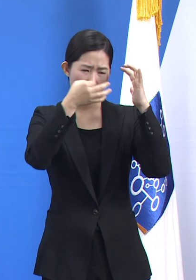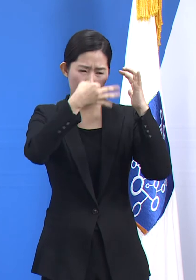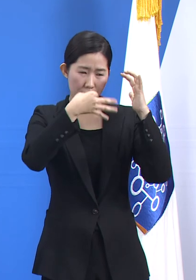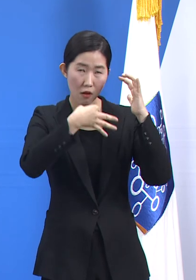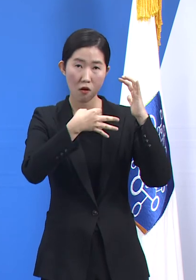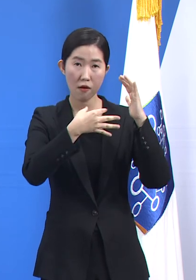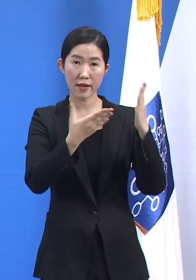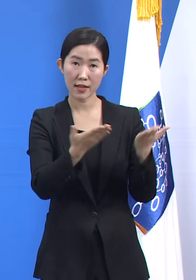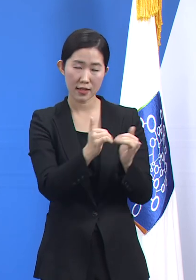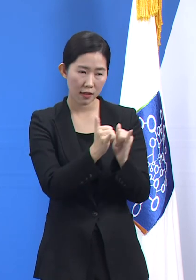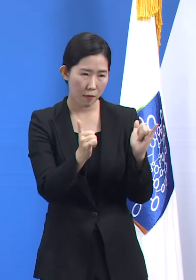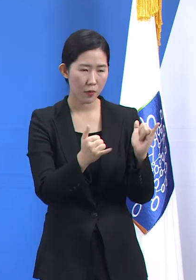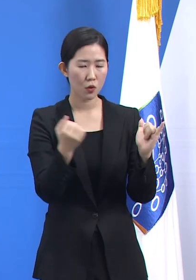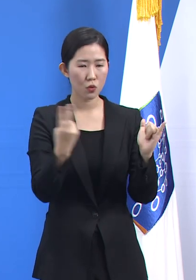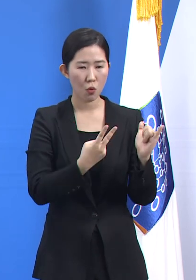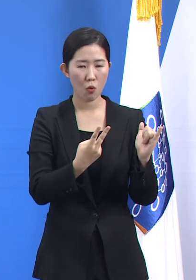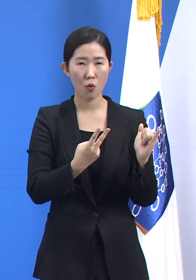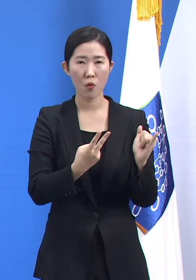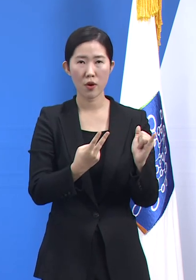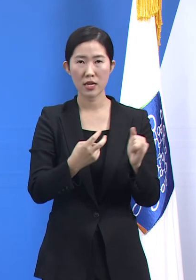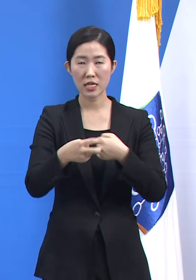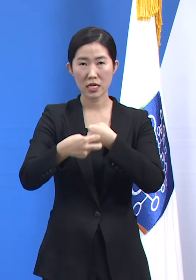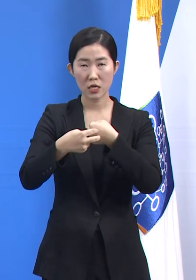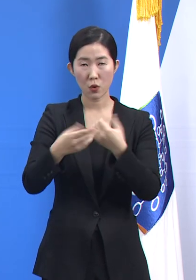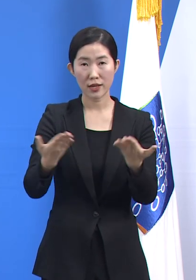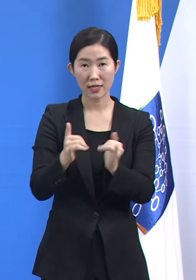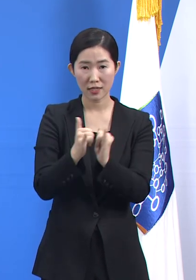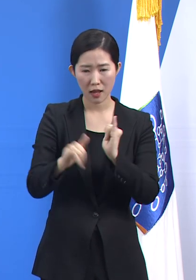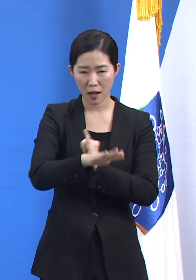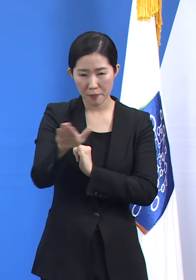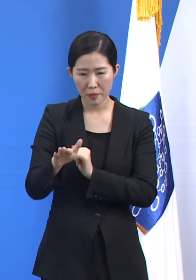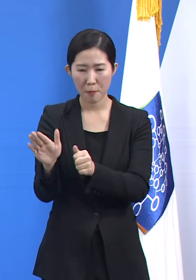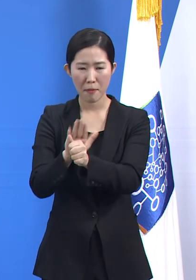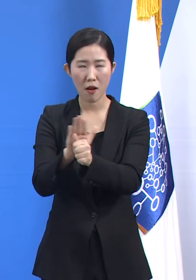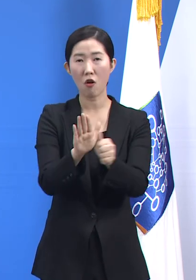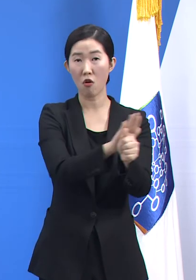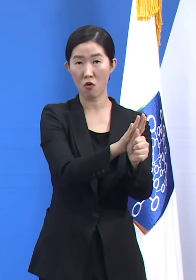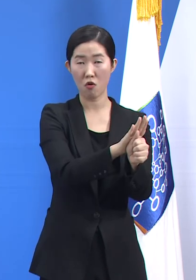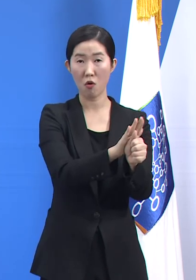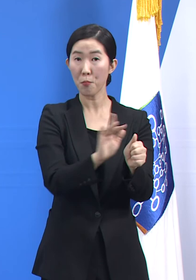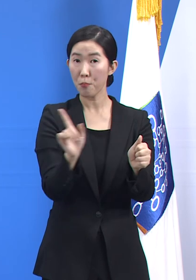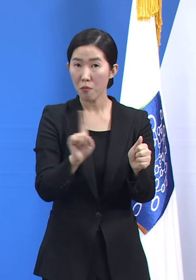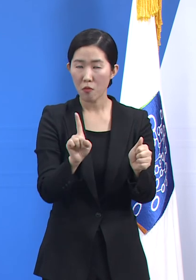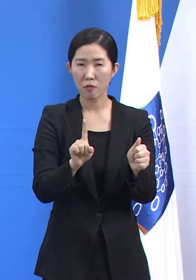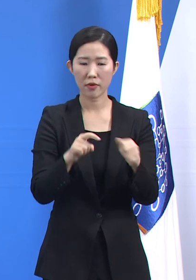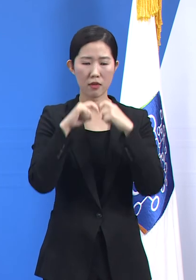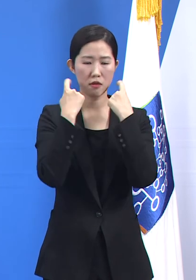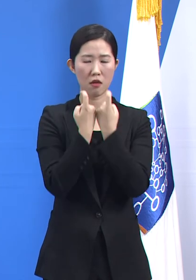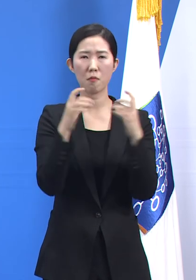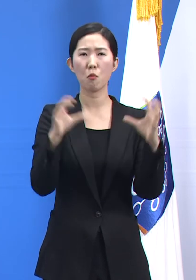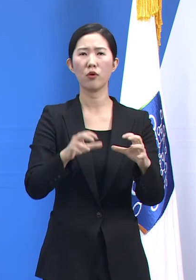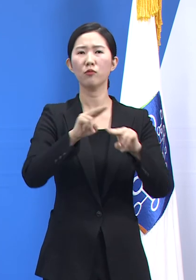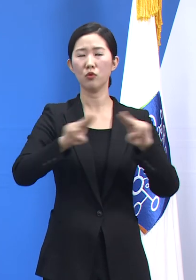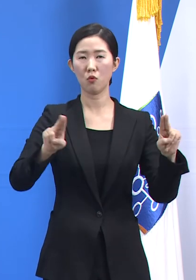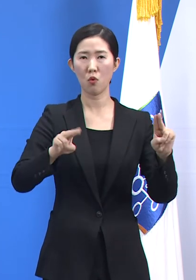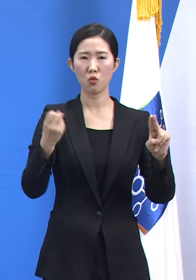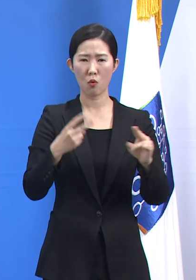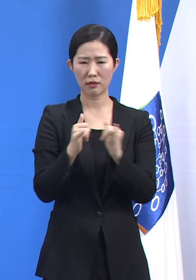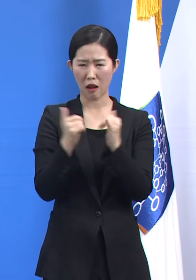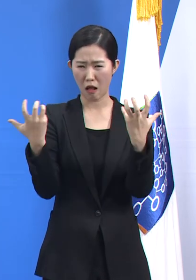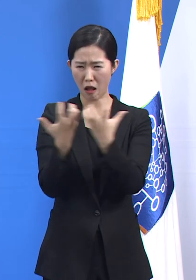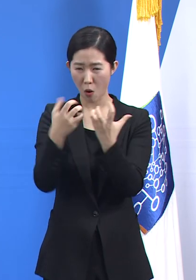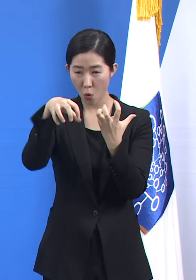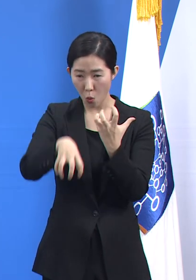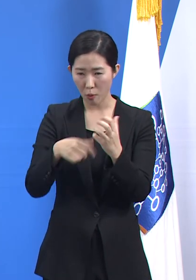사명감으로 종사하는 의료진들을 배려하여 사적 모임을 취소하고 다중이용시설 방문을 자제하여